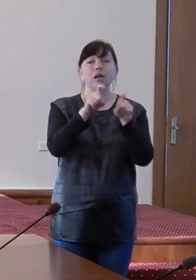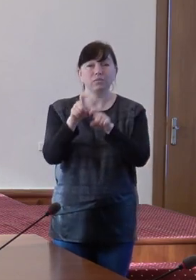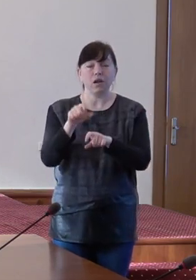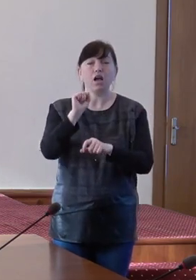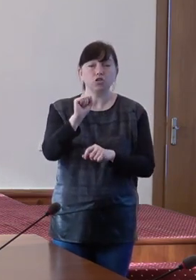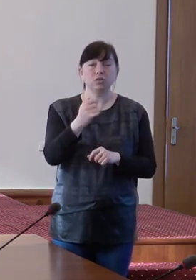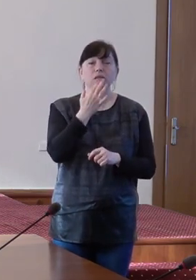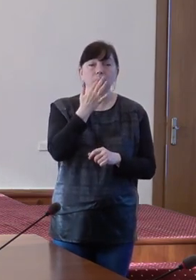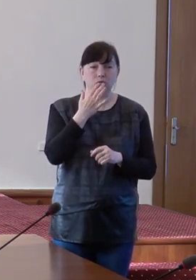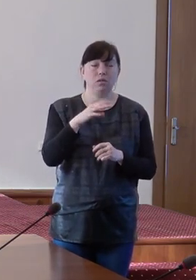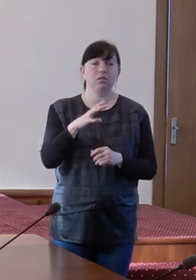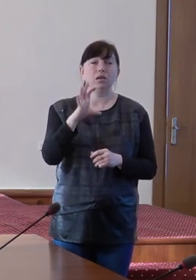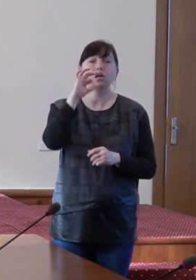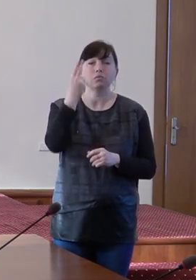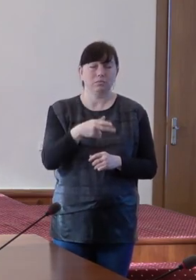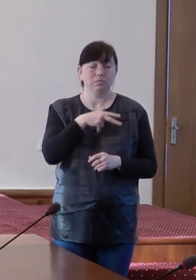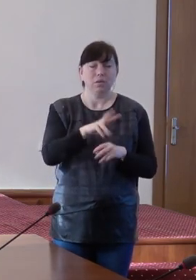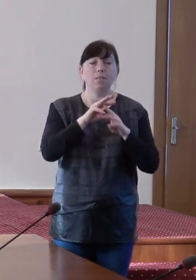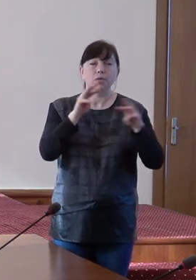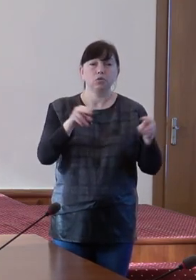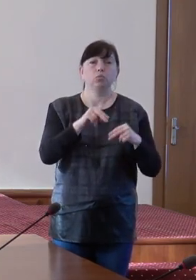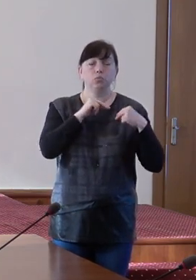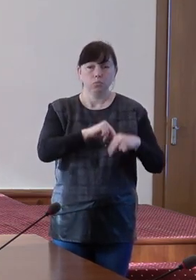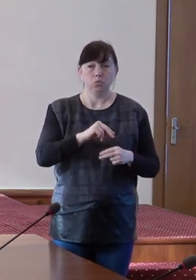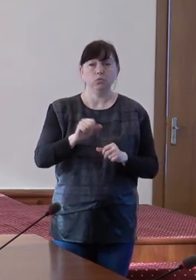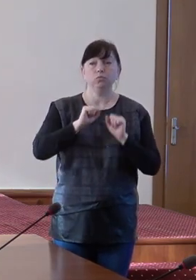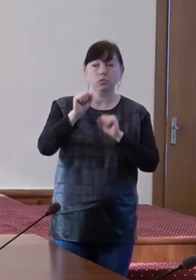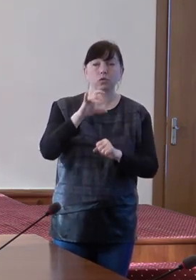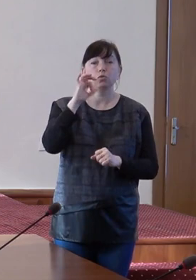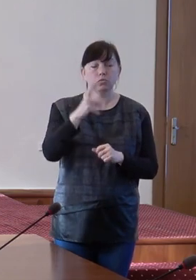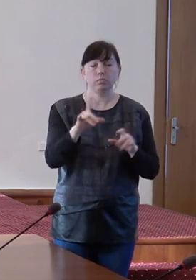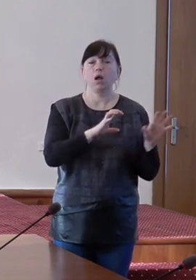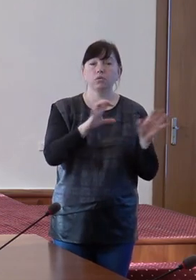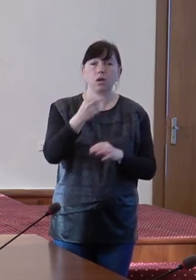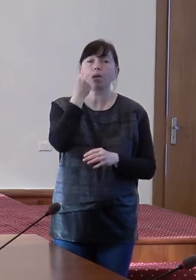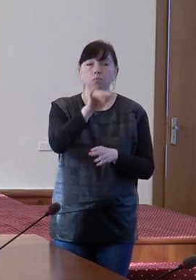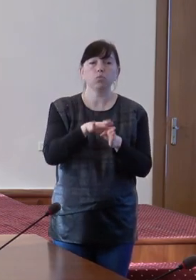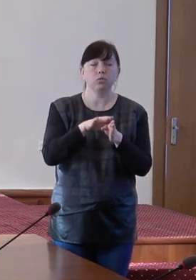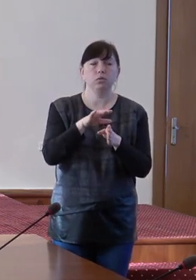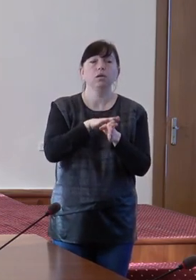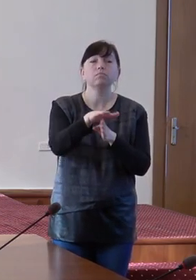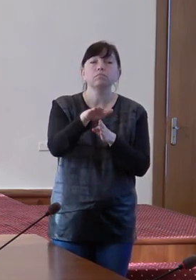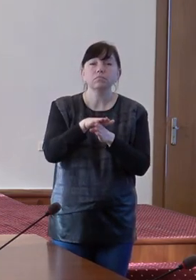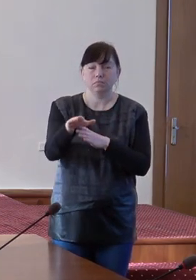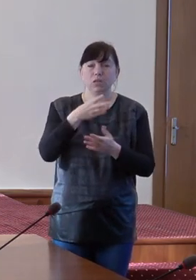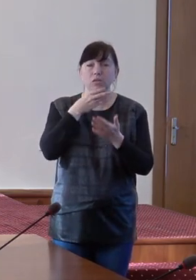Națională de Asistență Socială la Ministerul Muncii și Protecției Sociale pentru a asigura o mai bună îndeplinire a acestor